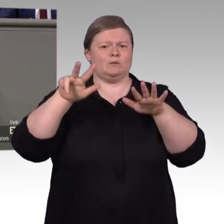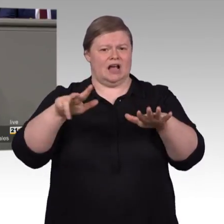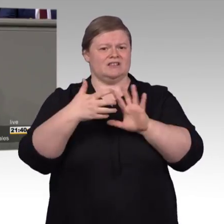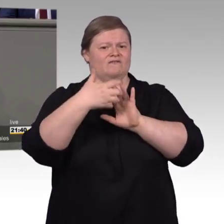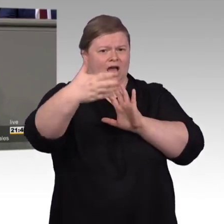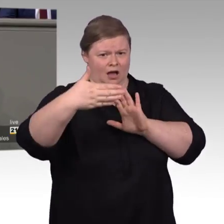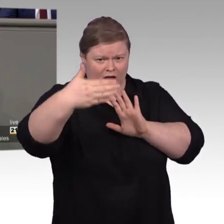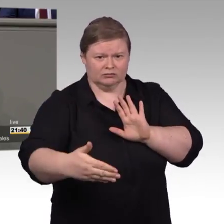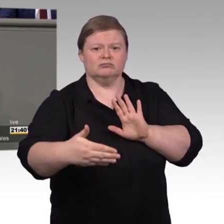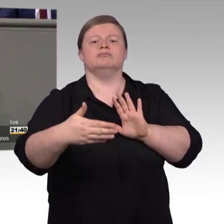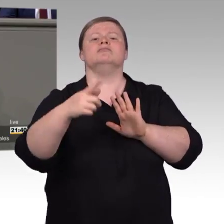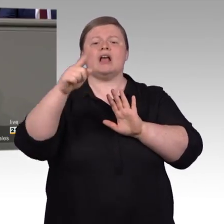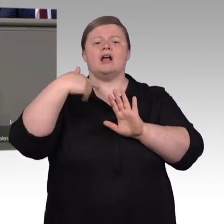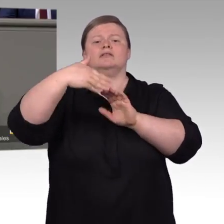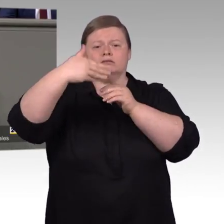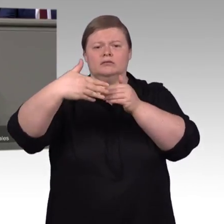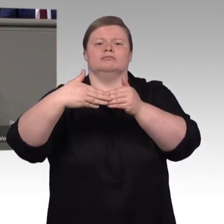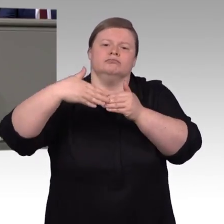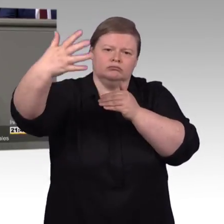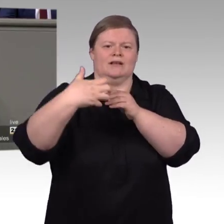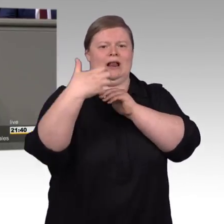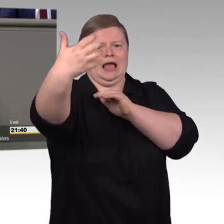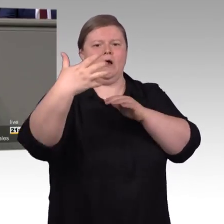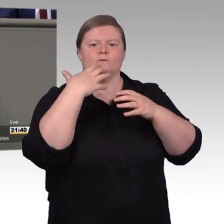junge Menschen und Arbeitgeber bei der Ausbildung zu unterstützen. Und das wollen wir fortsetzen.